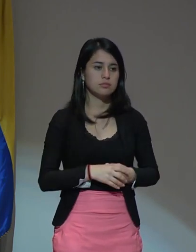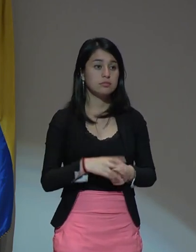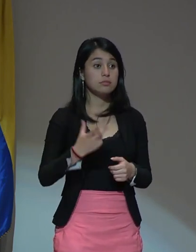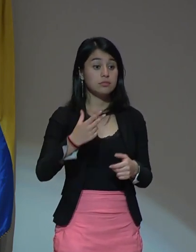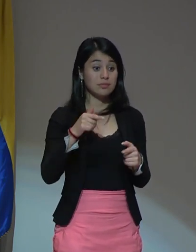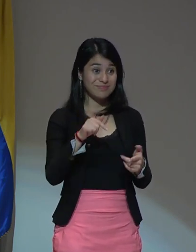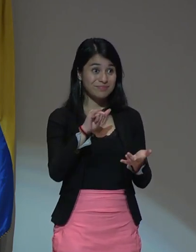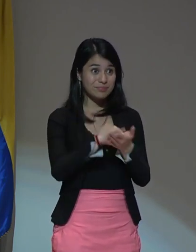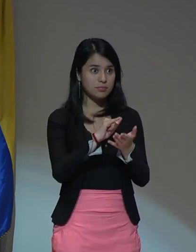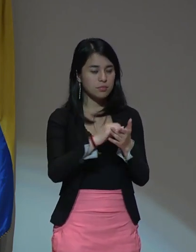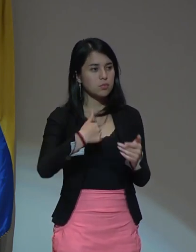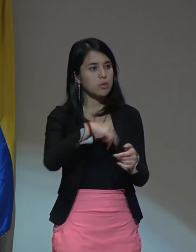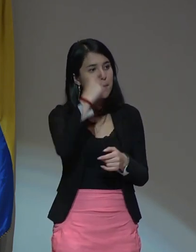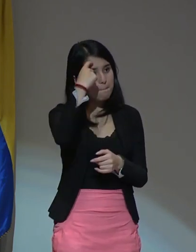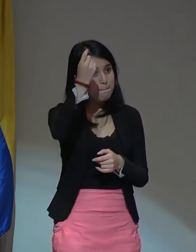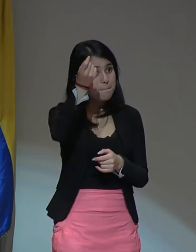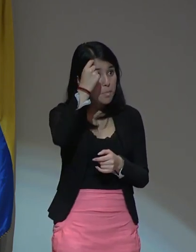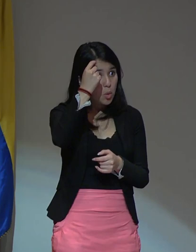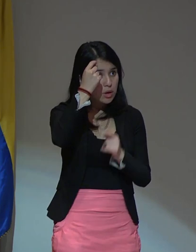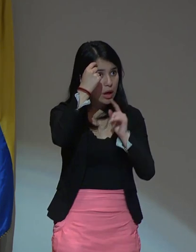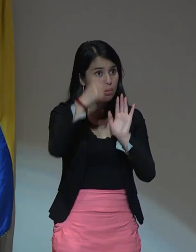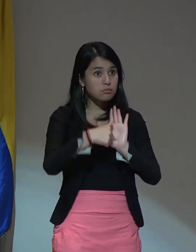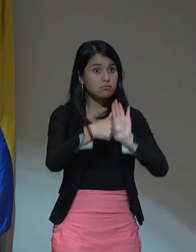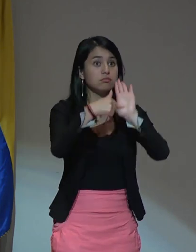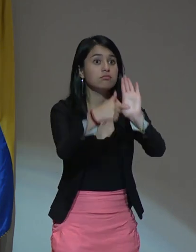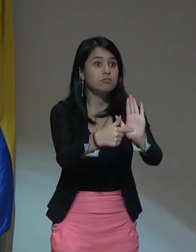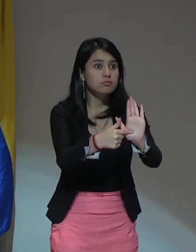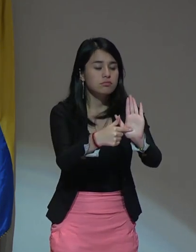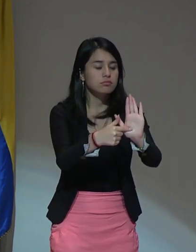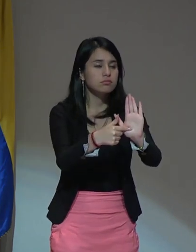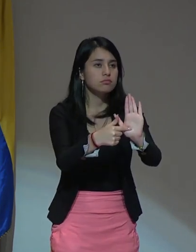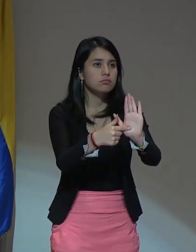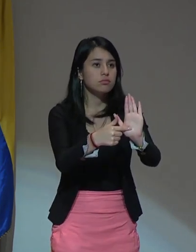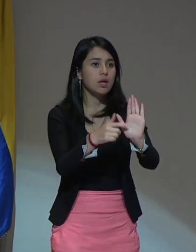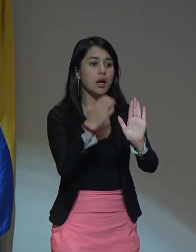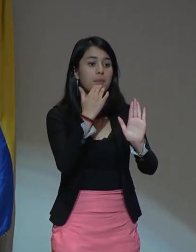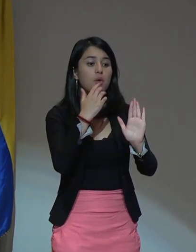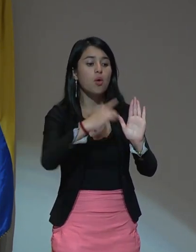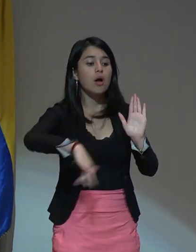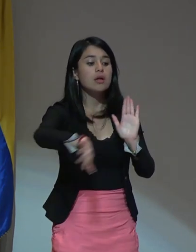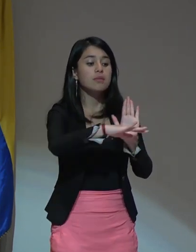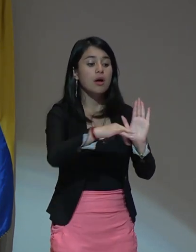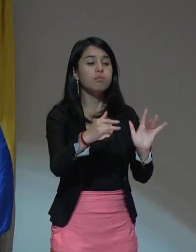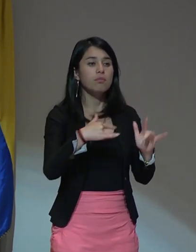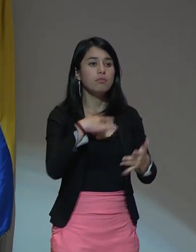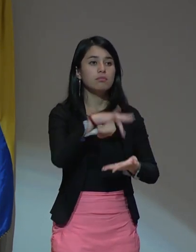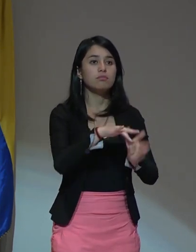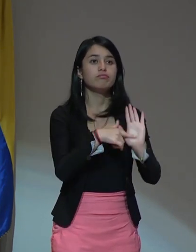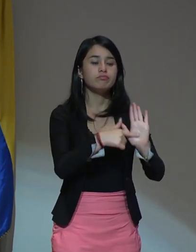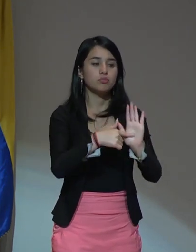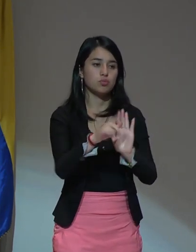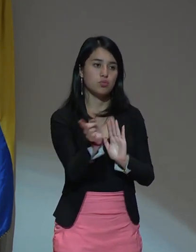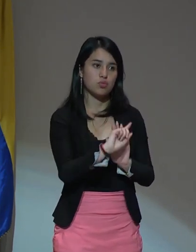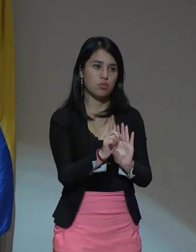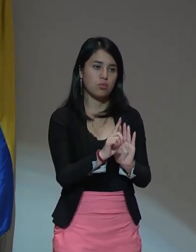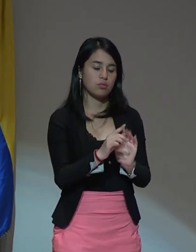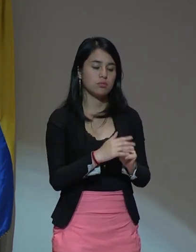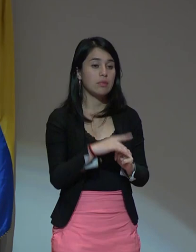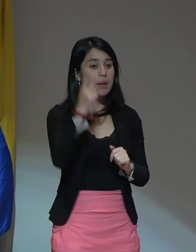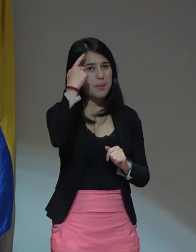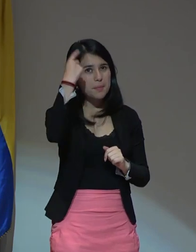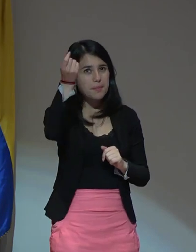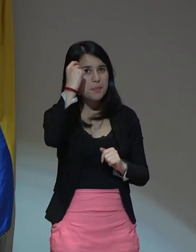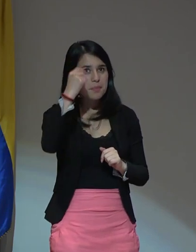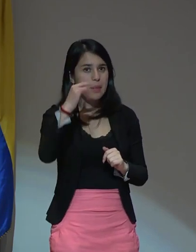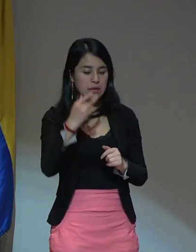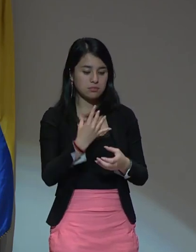este sentido, la memoria no se manifiesta necesariamente en un espacio físico sino que se